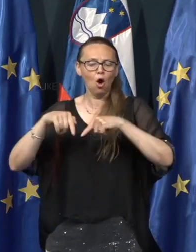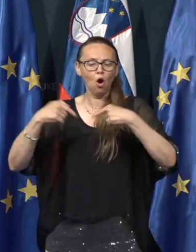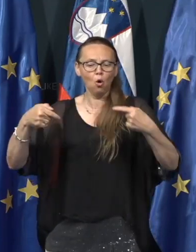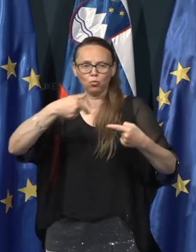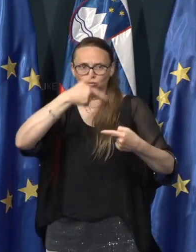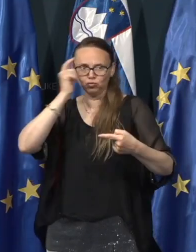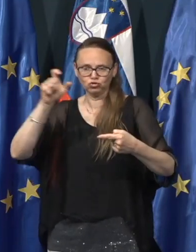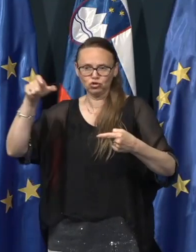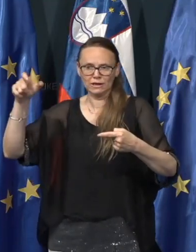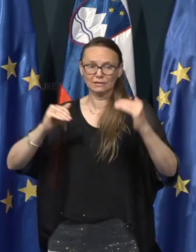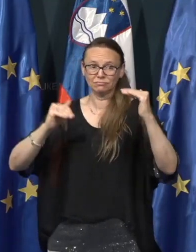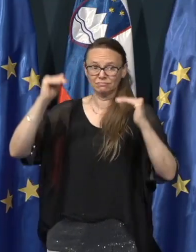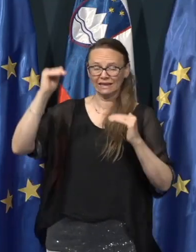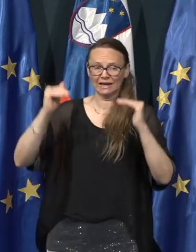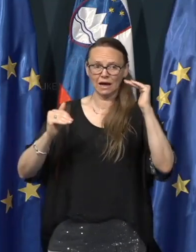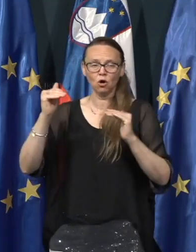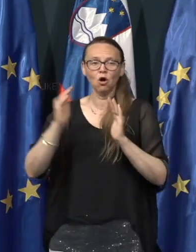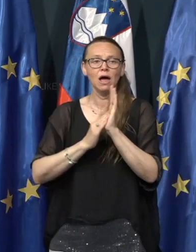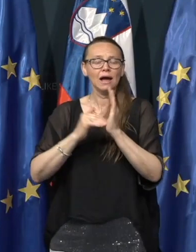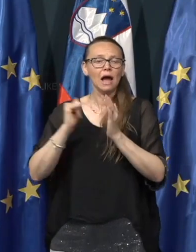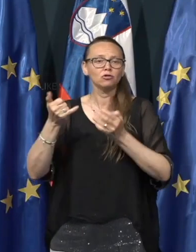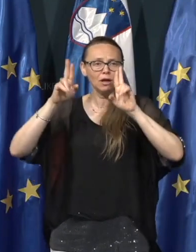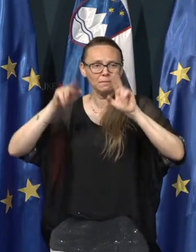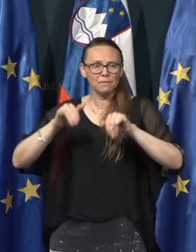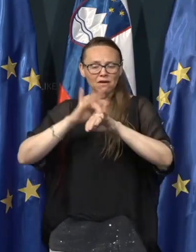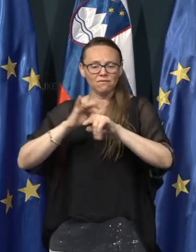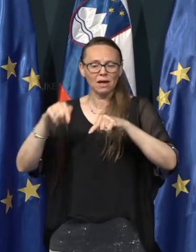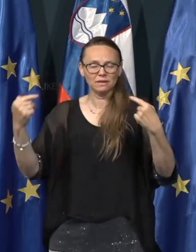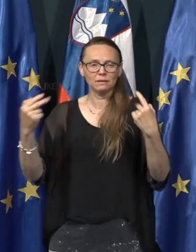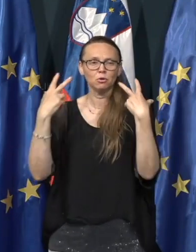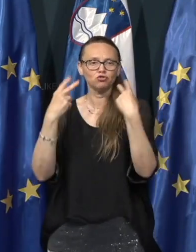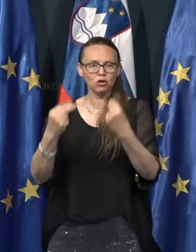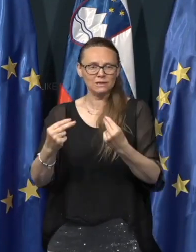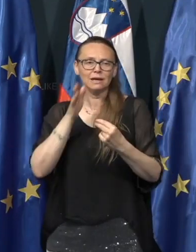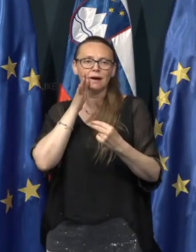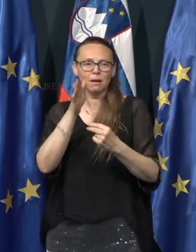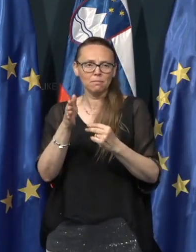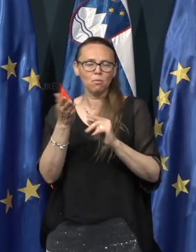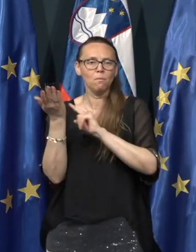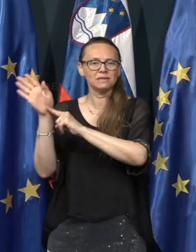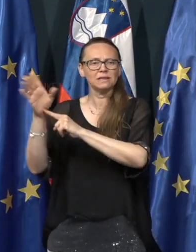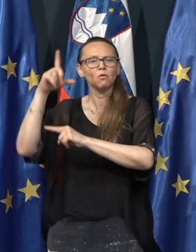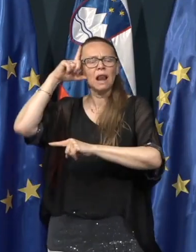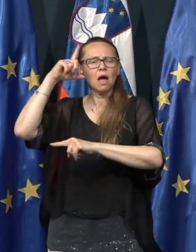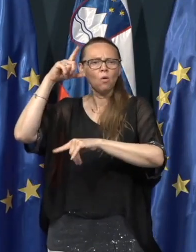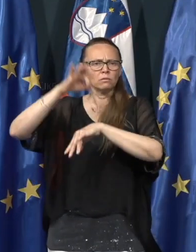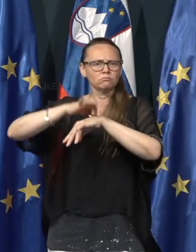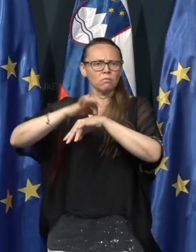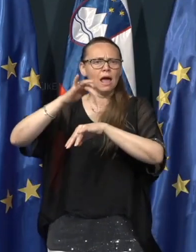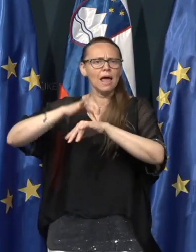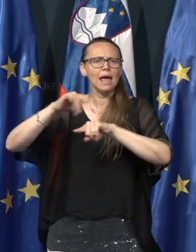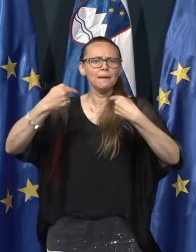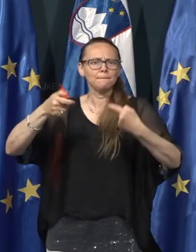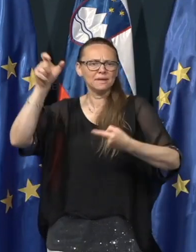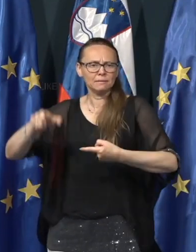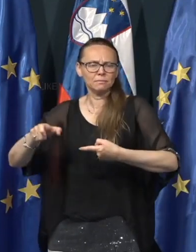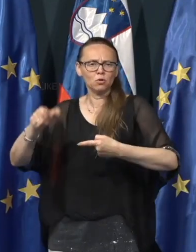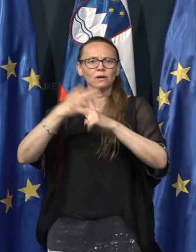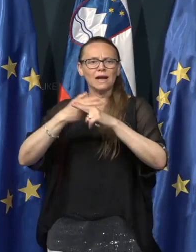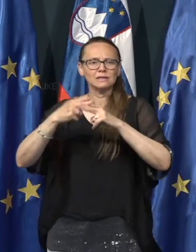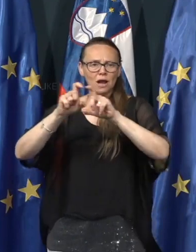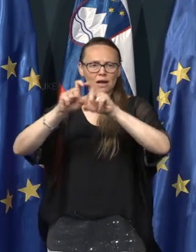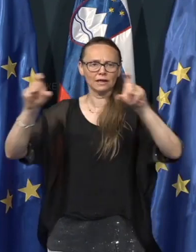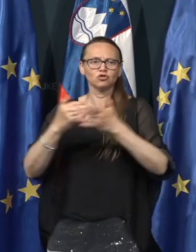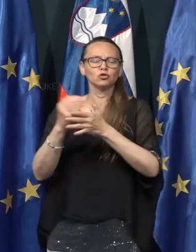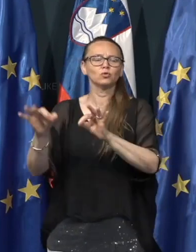Kakšna je dejanska epidemiološka slika, pa nam bo predstavil glavni epidemiolog nacionalnega inštituta